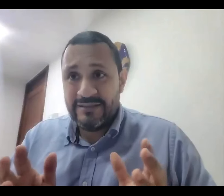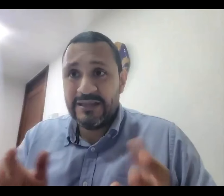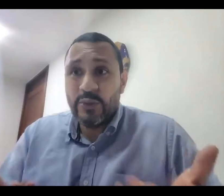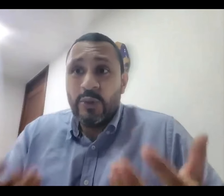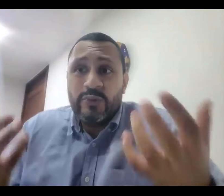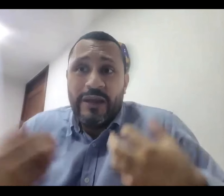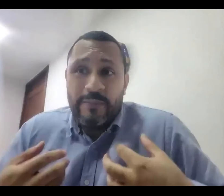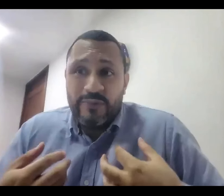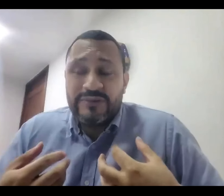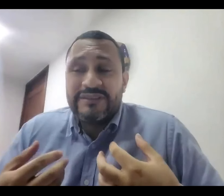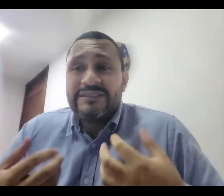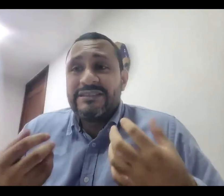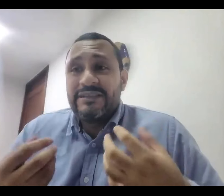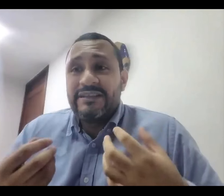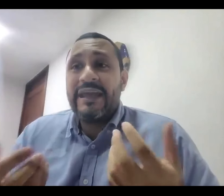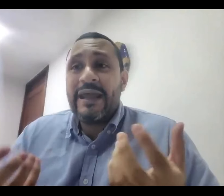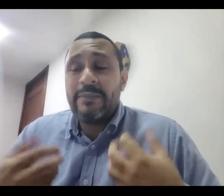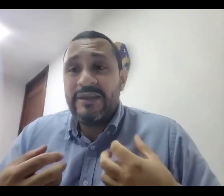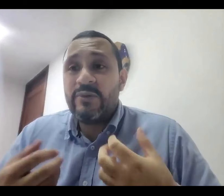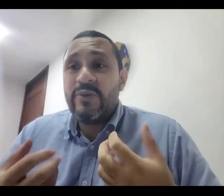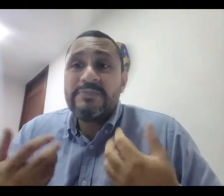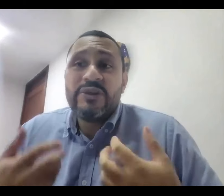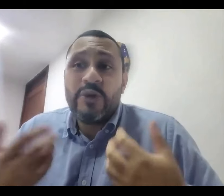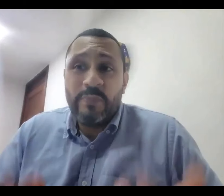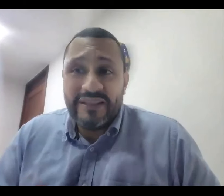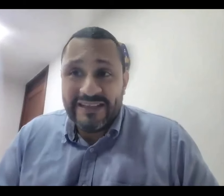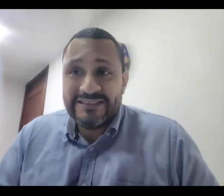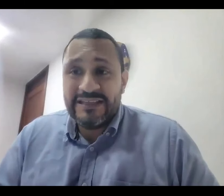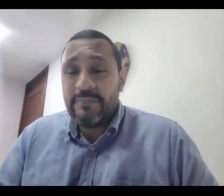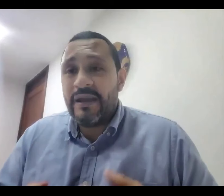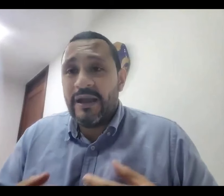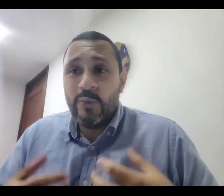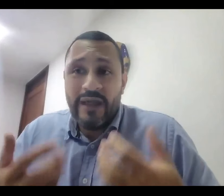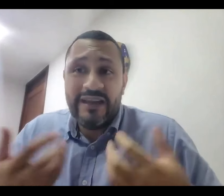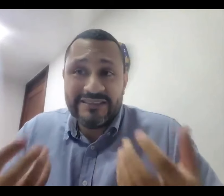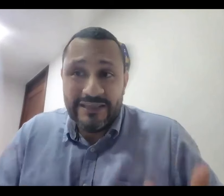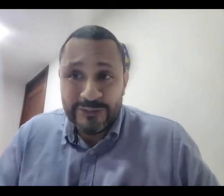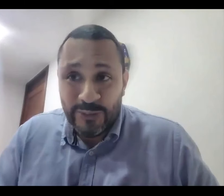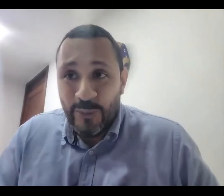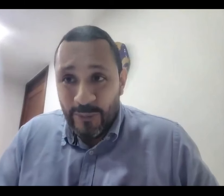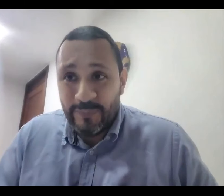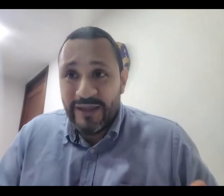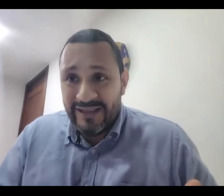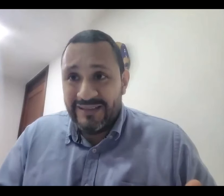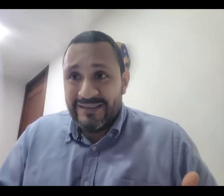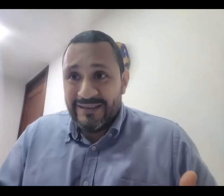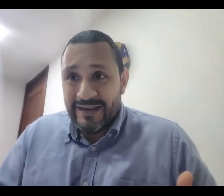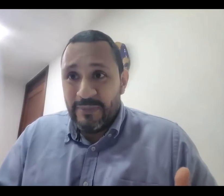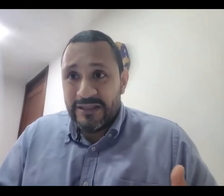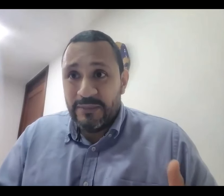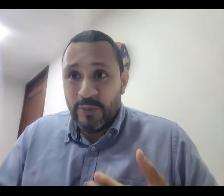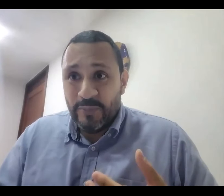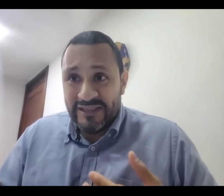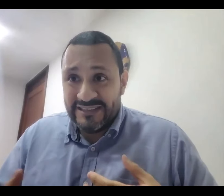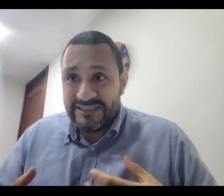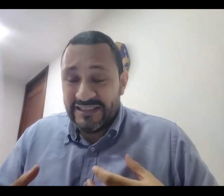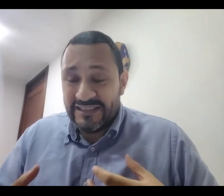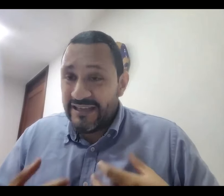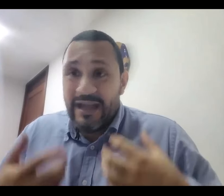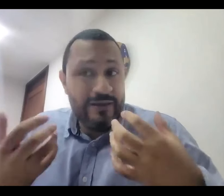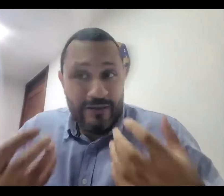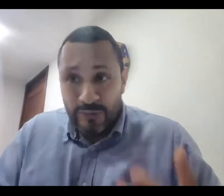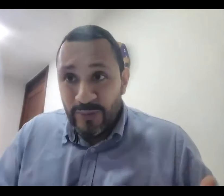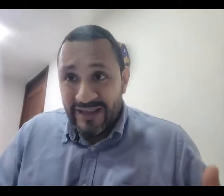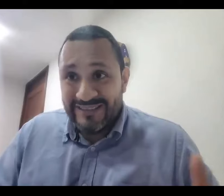les coloco un ejemplo si dijeran a mí cuál es mi competencia para jugar en la selección Colombia realmente mi competencia